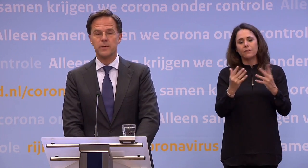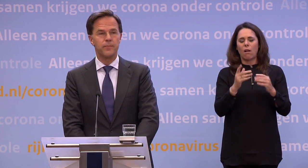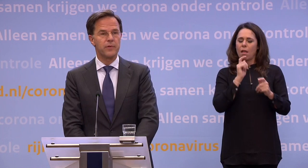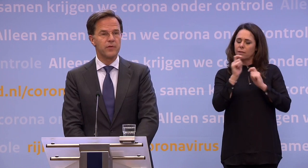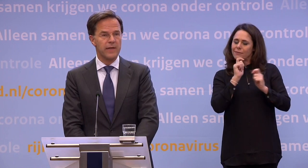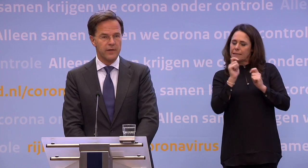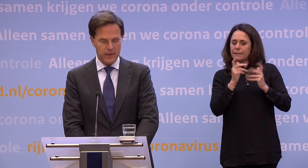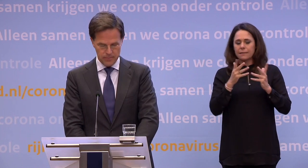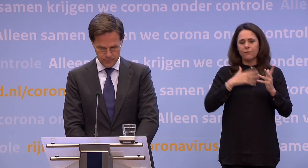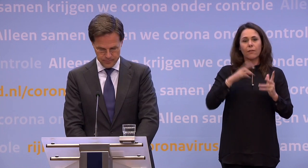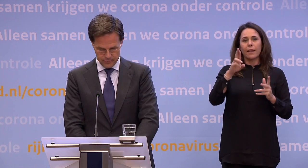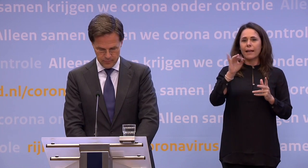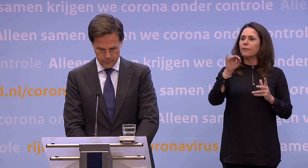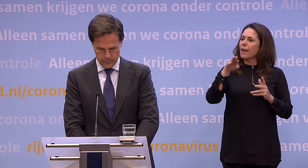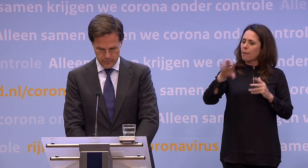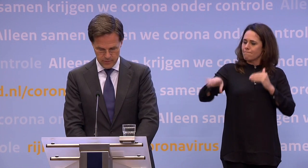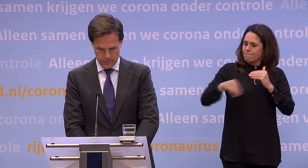adviezen van het RIVM.